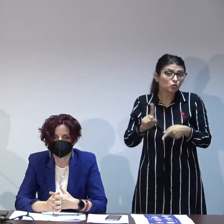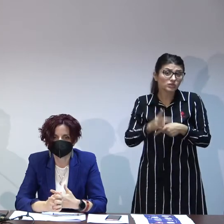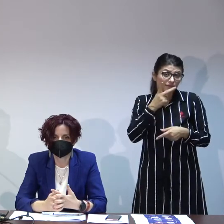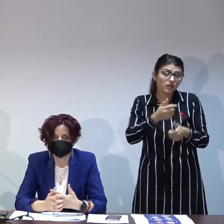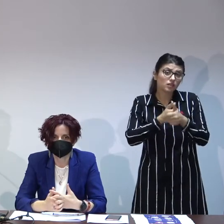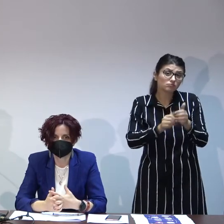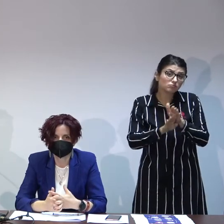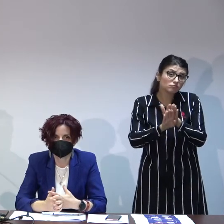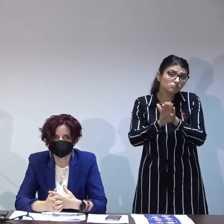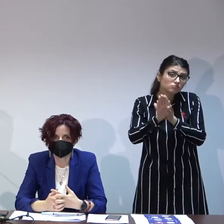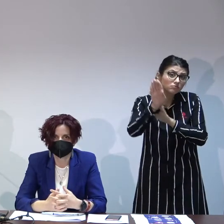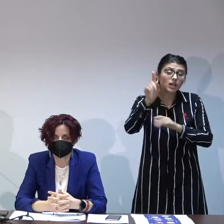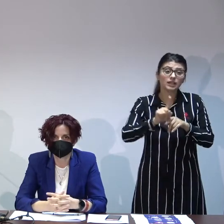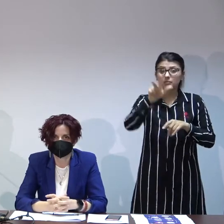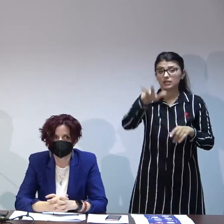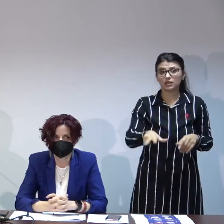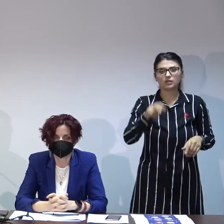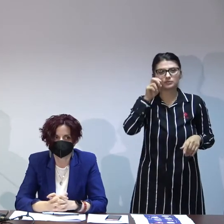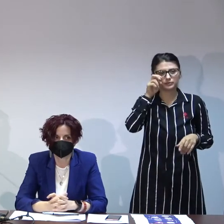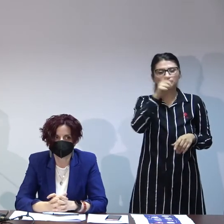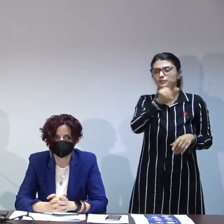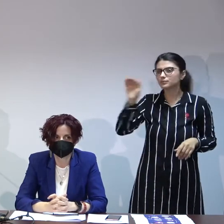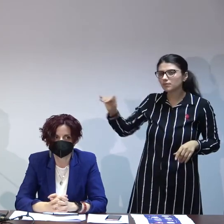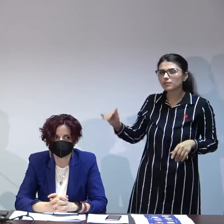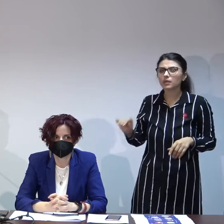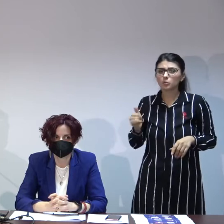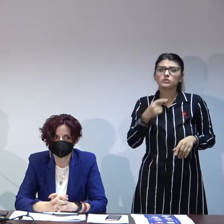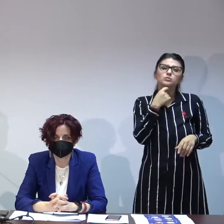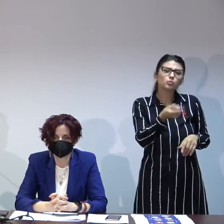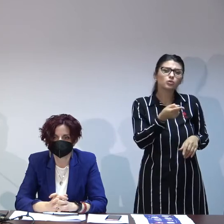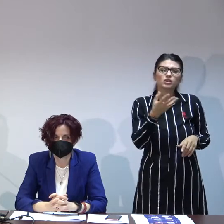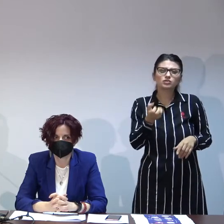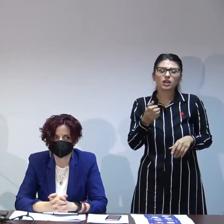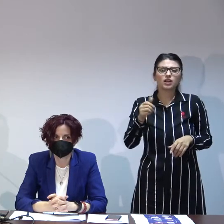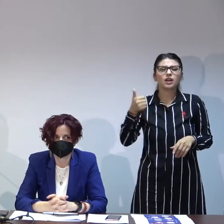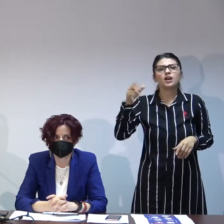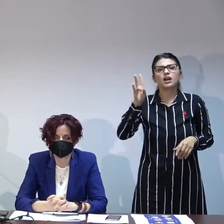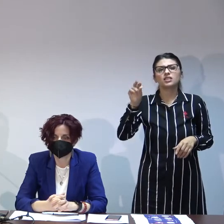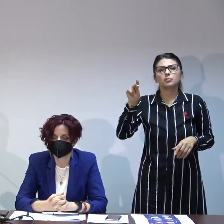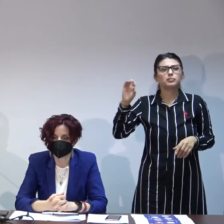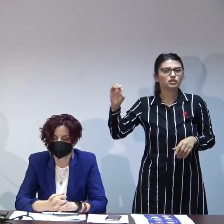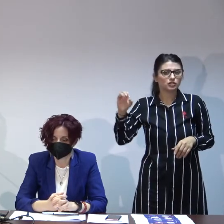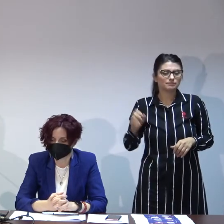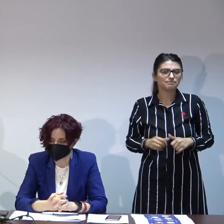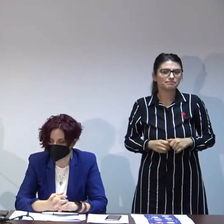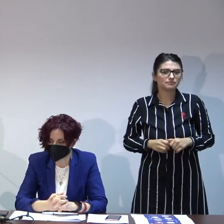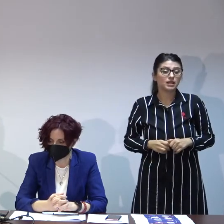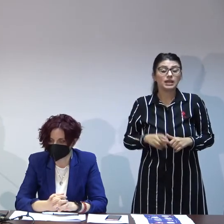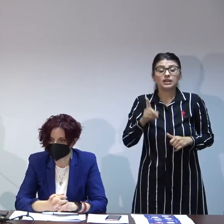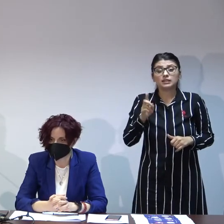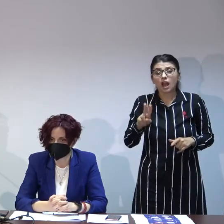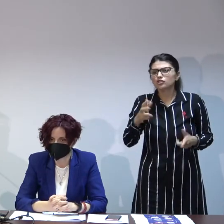se vede un progres destul de mare în 3 luni de zile Nu puteți spune diagnosticul? ADHD dar problema era de